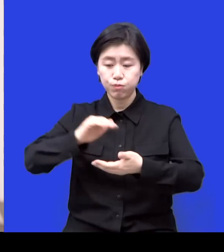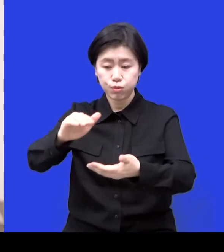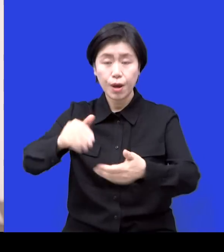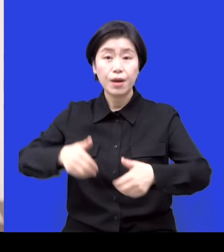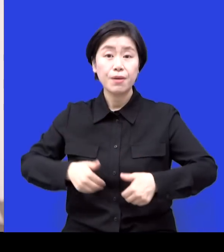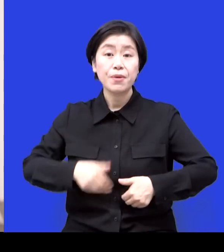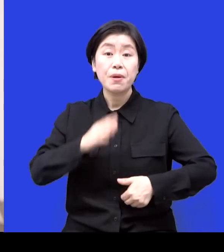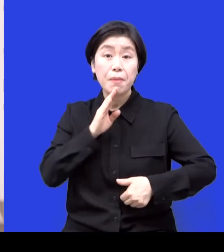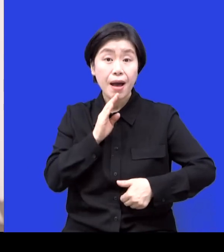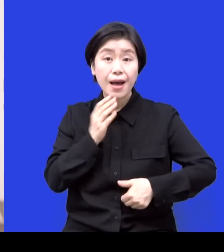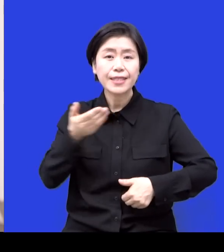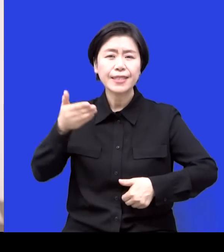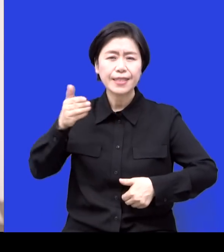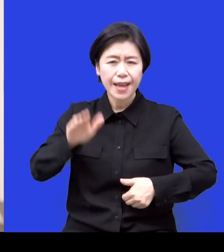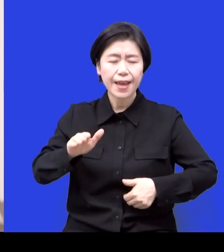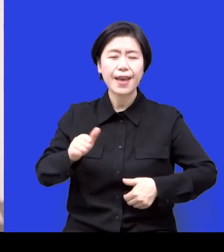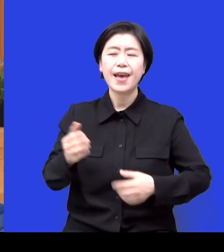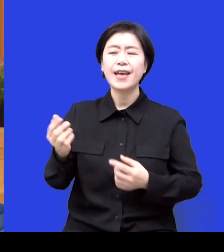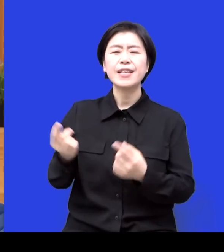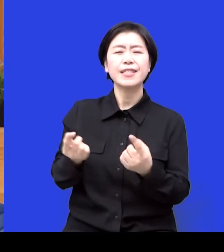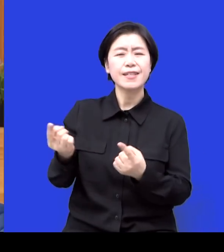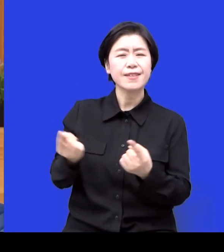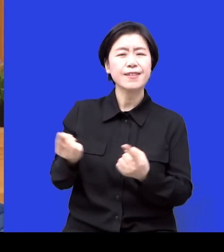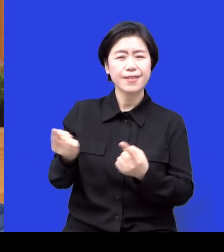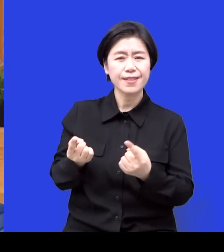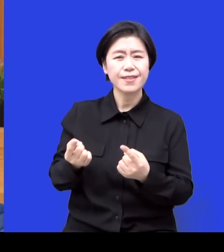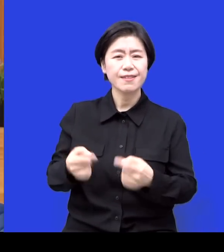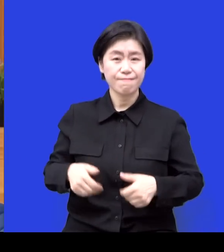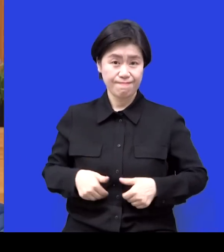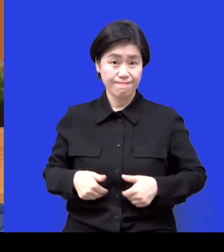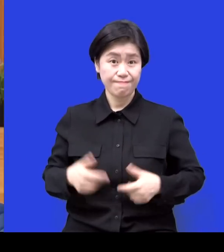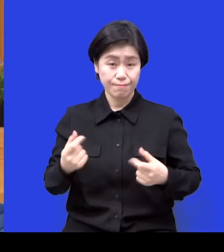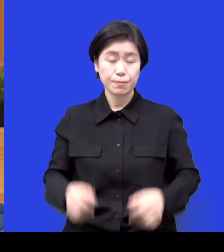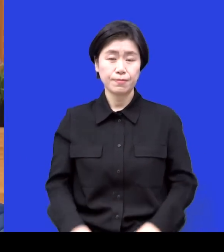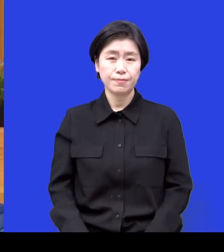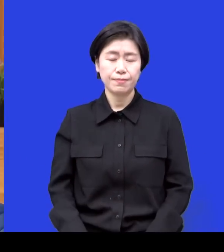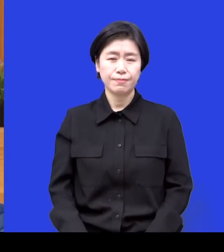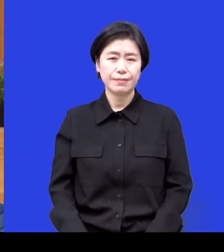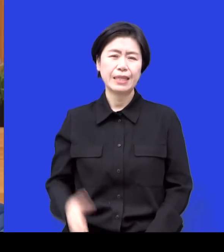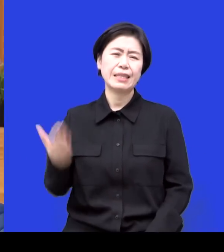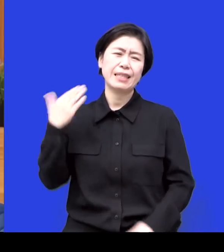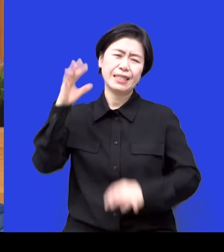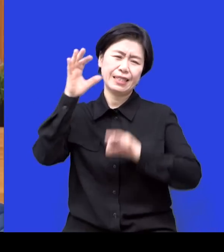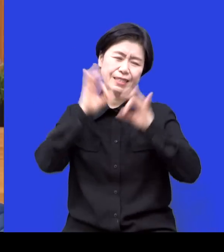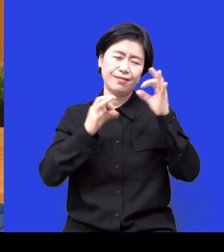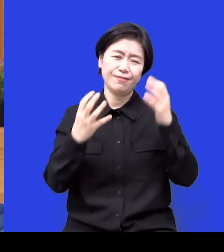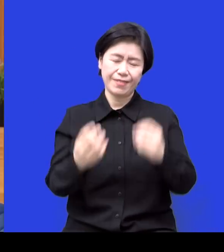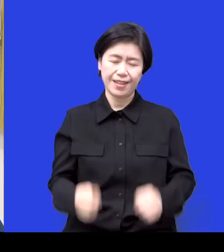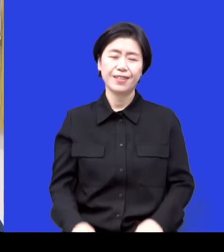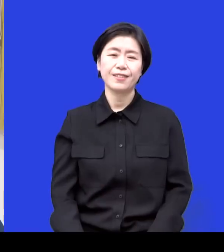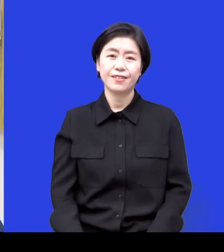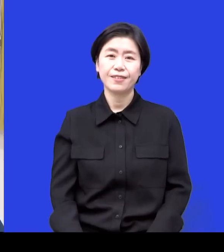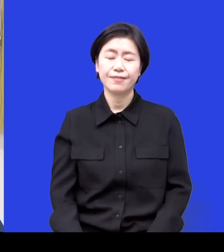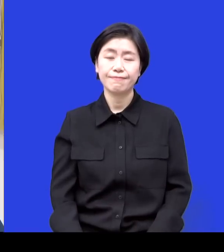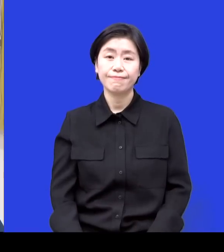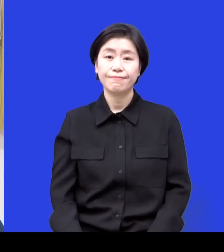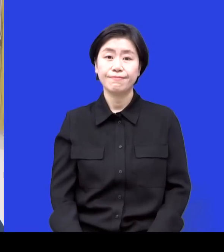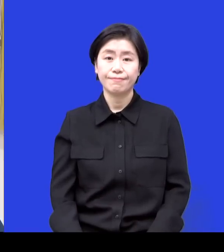되는 지혜로움을 좀 발휘를 해야겠더라고요. 조언만 하려고 처음에는 저희들이 했다가 그래서 엎드림을 통해서 아이들 일단 만나는 거예요.